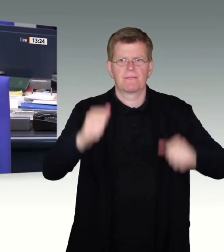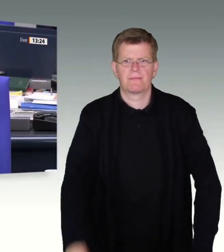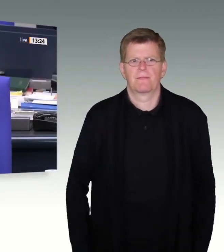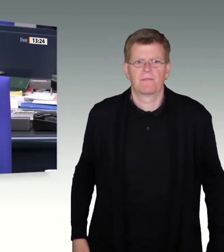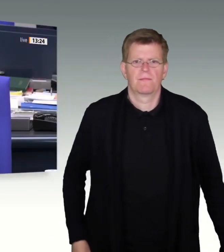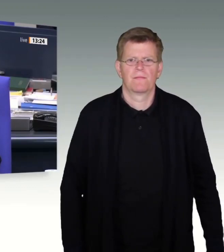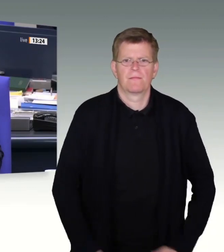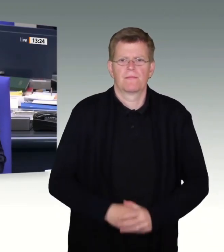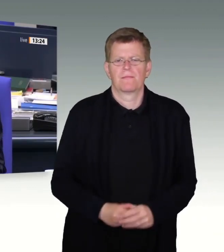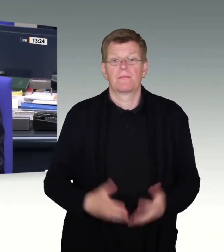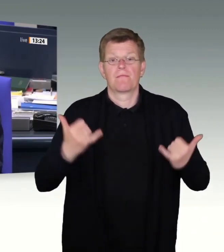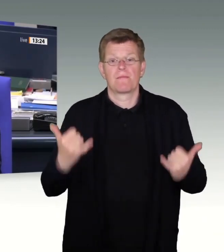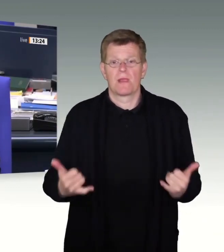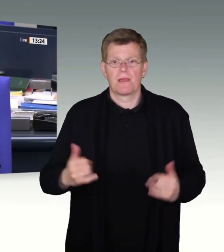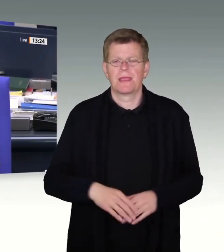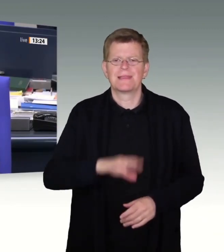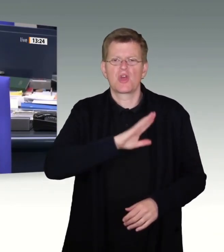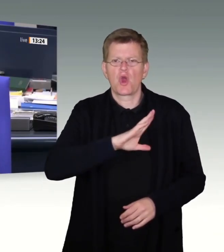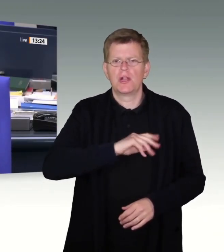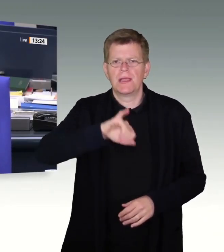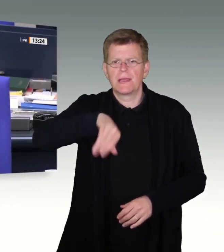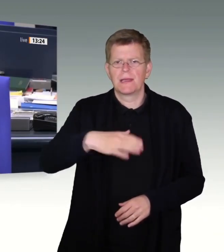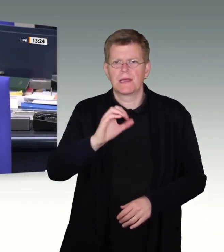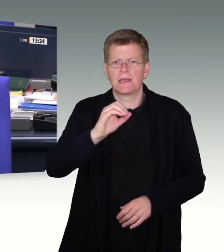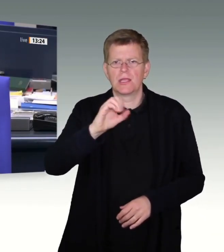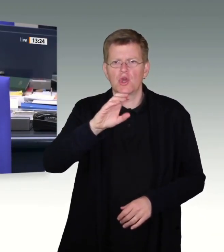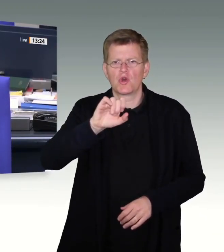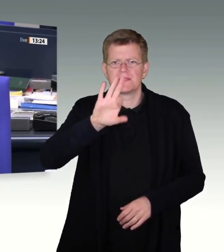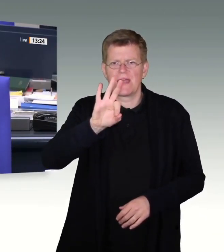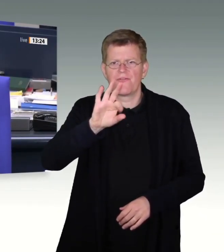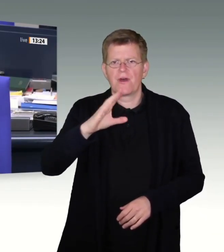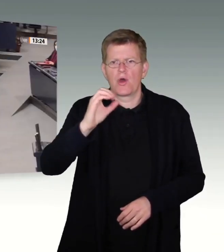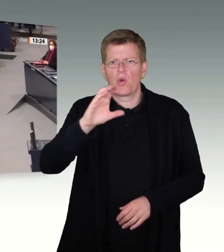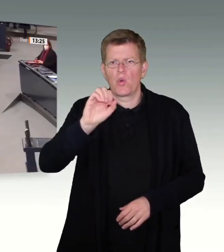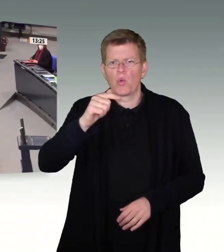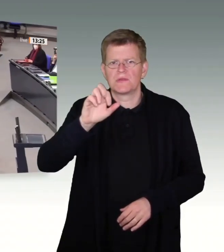Das Wort hat der Kollege Josef Oster für die CDU-CSU-Fraktion.